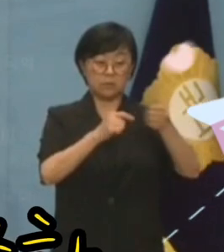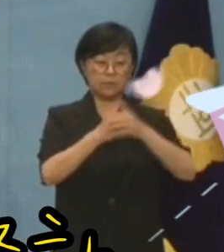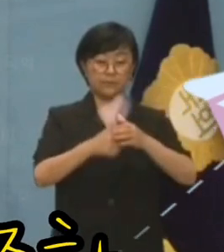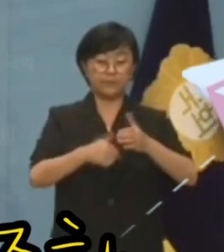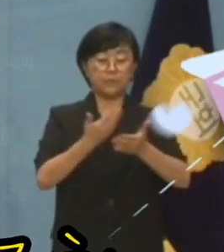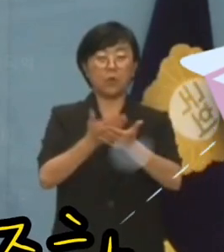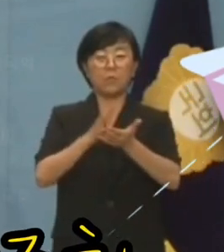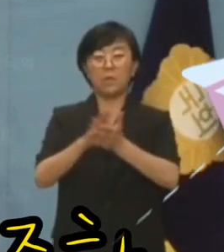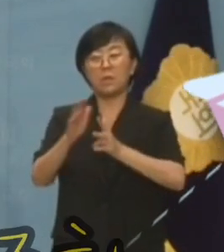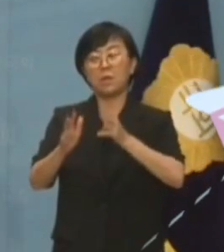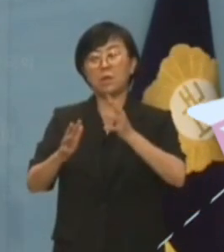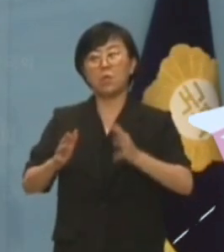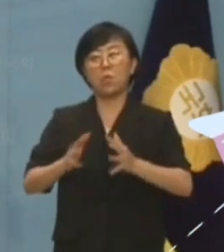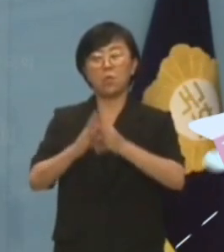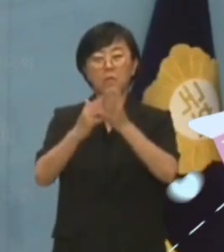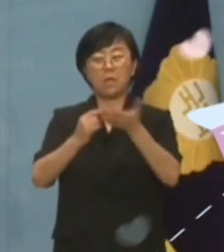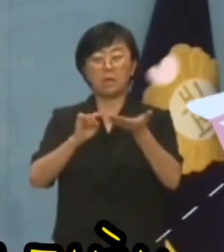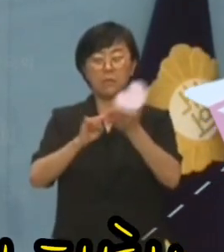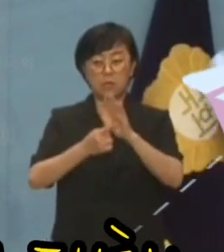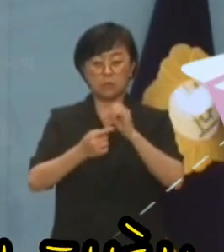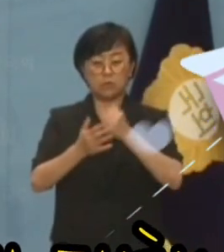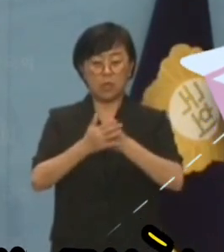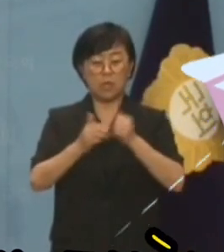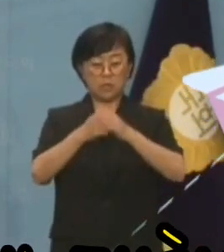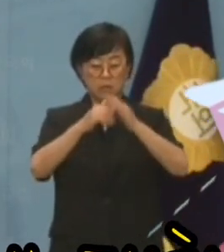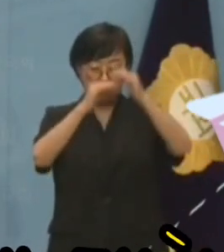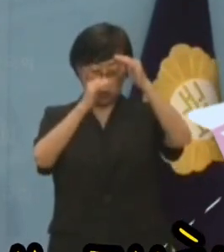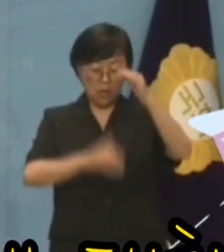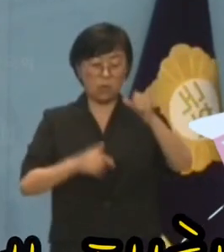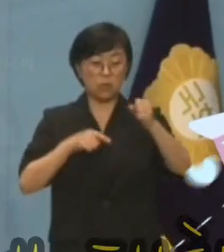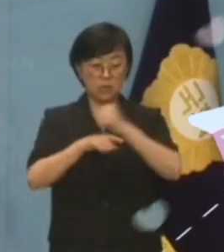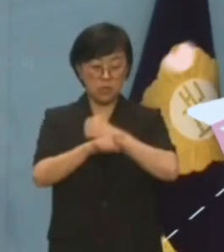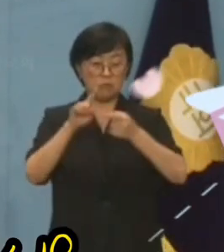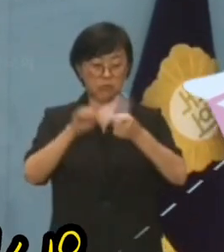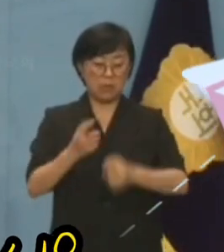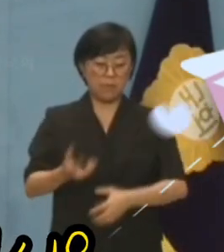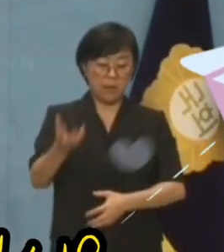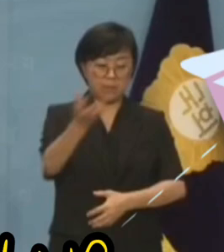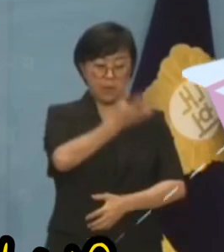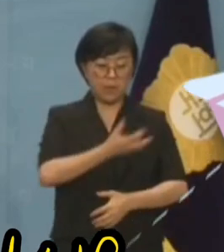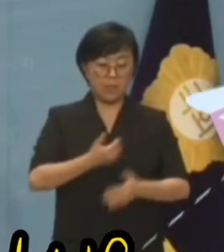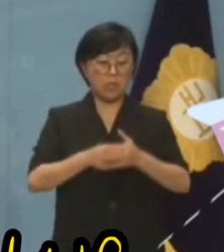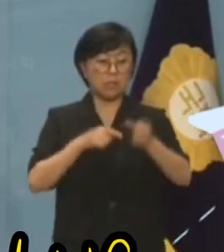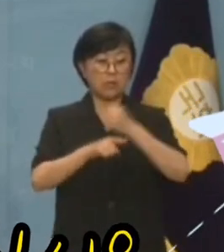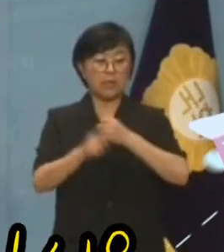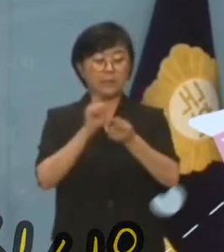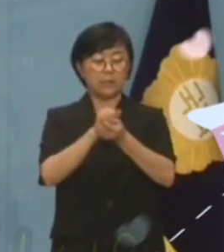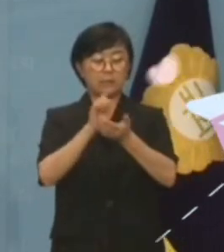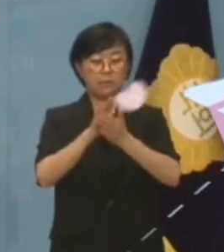정비공사를 발주한 경위와 참사 당일 동선에 대해 직접 해명하십시오.